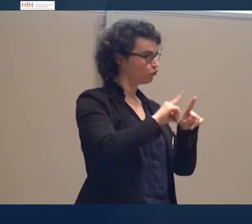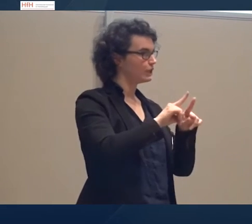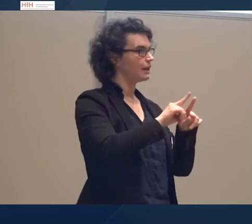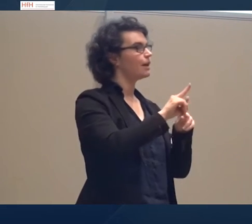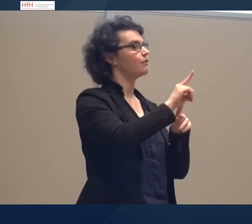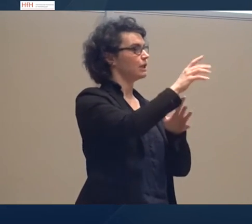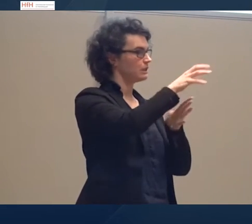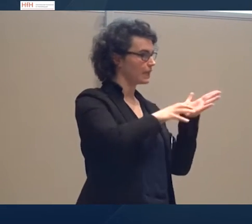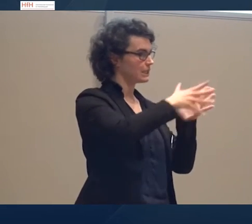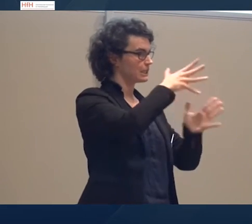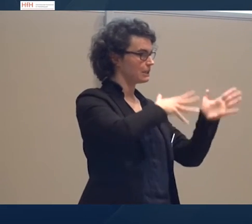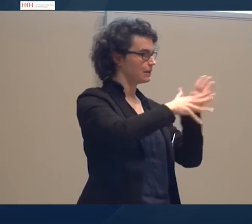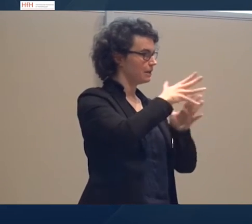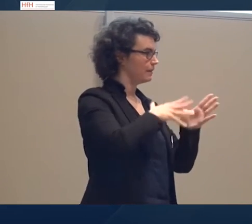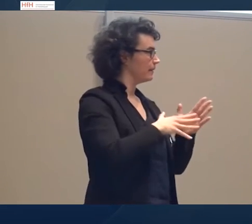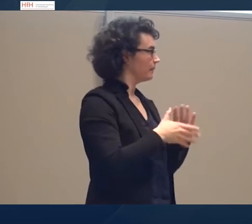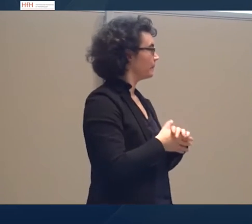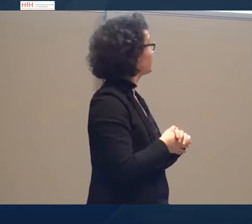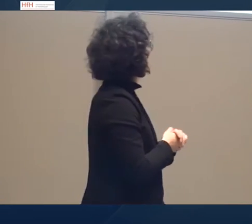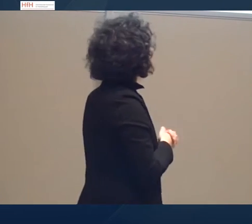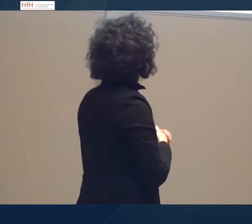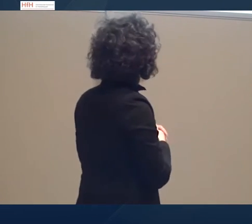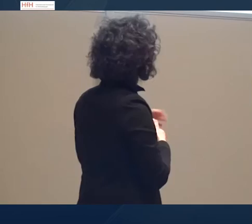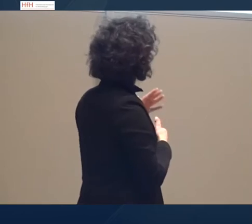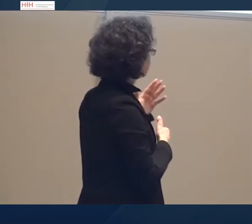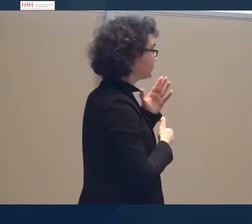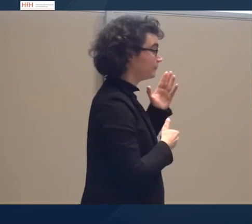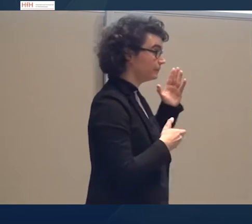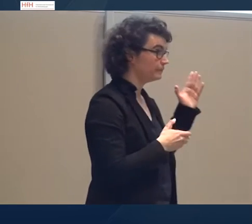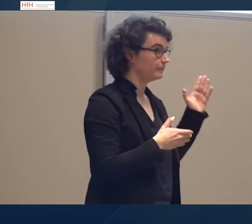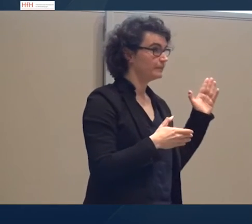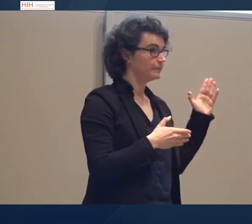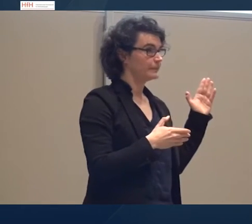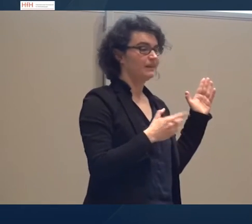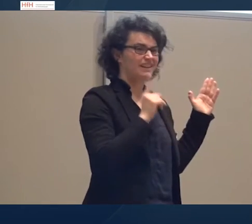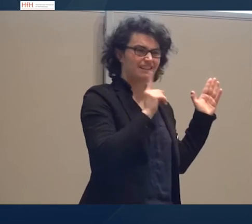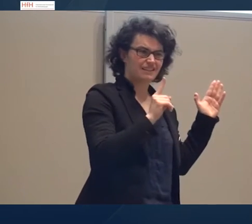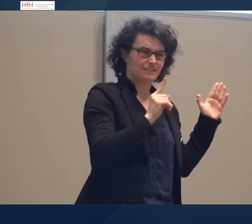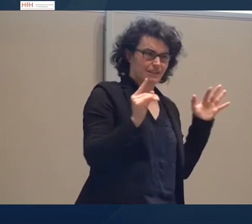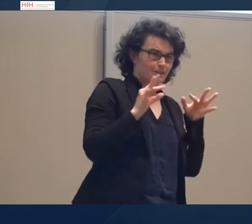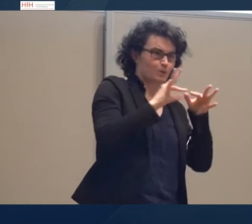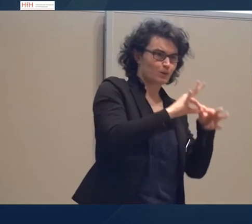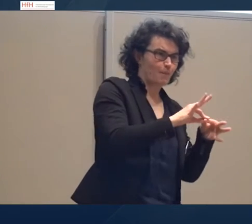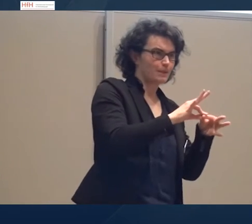Nikke Baum hat in diesem Zusammenhang die Problematik des Textbegriffs in Gebärdensprachforschung erwähnt. Und